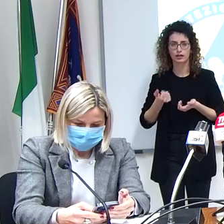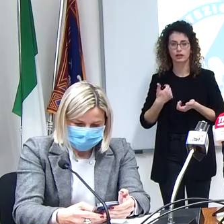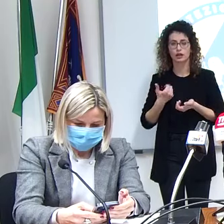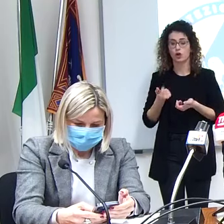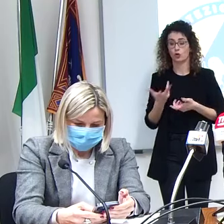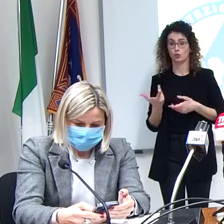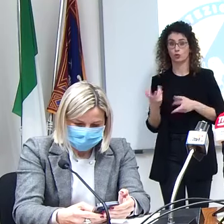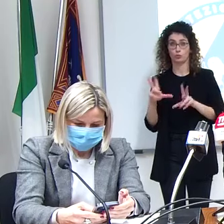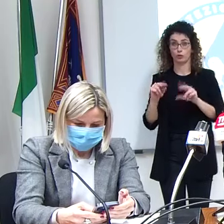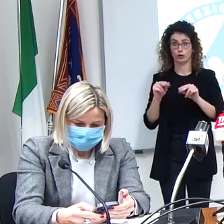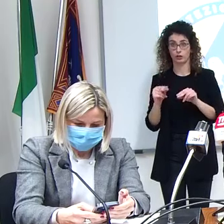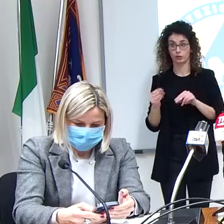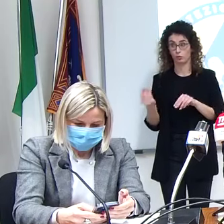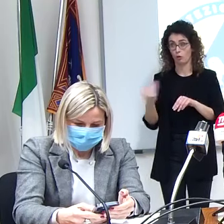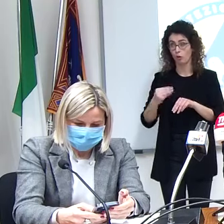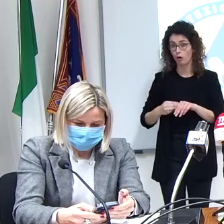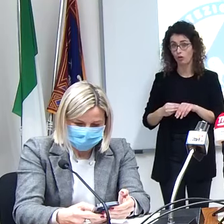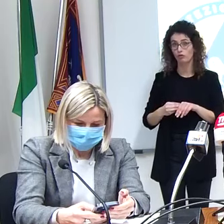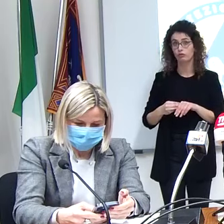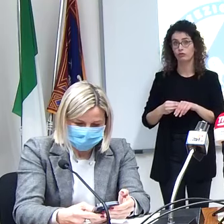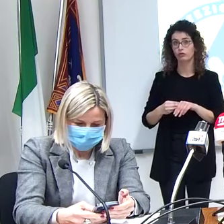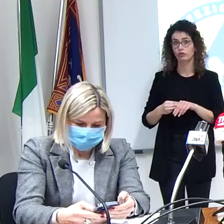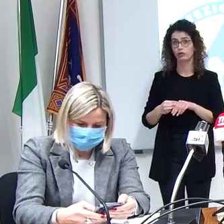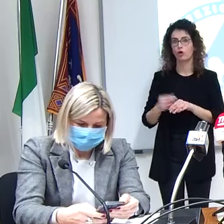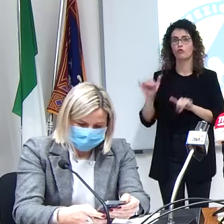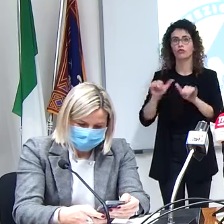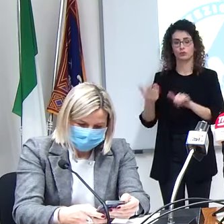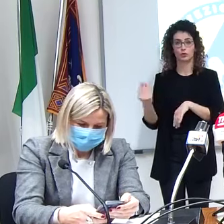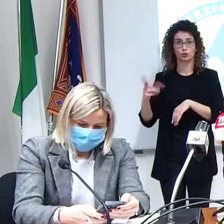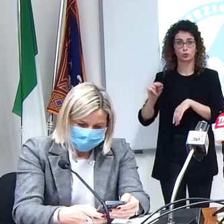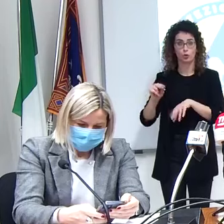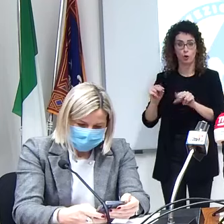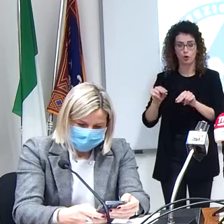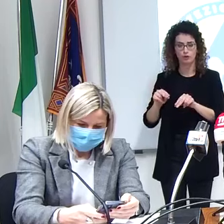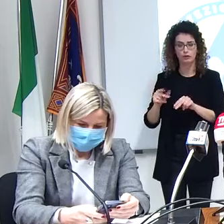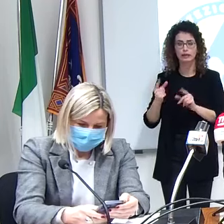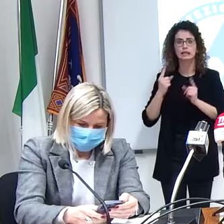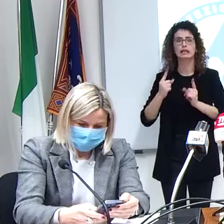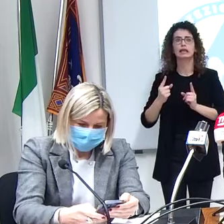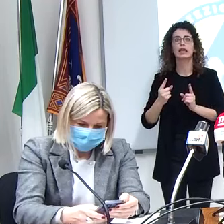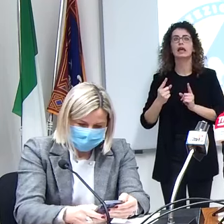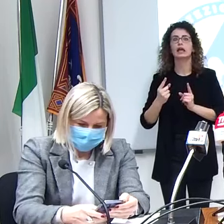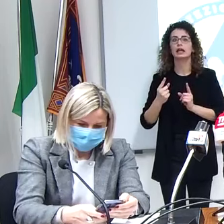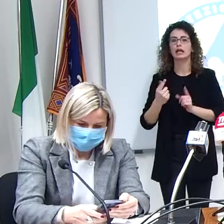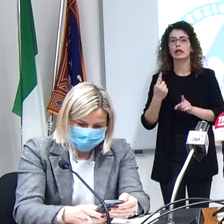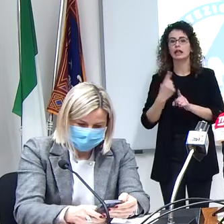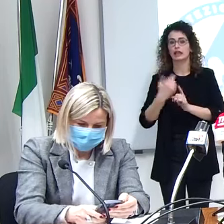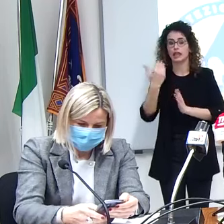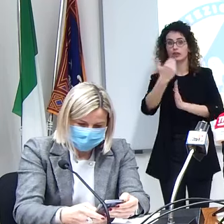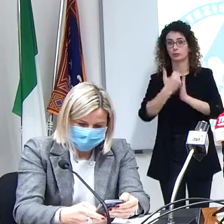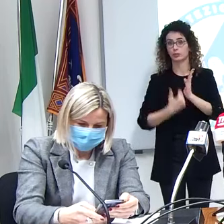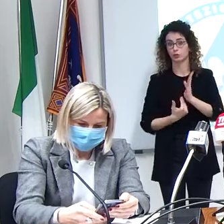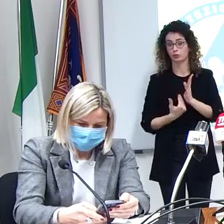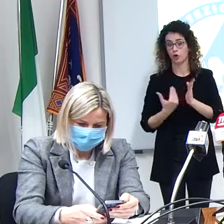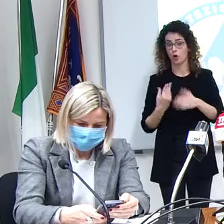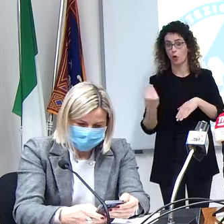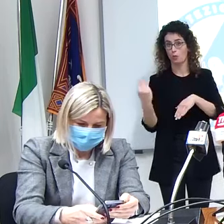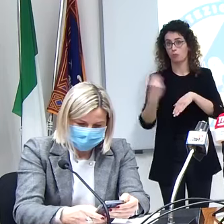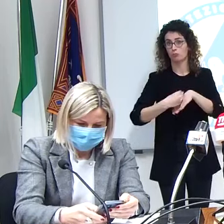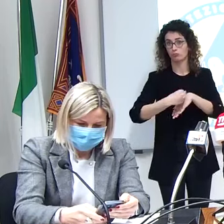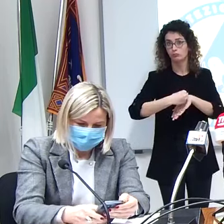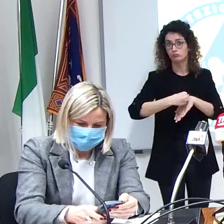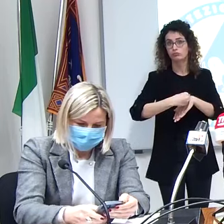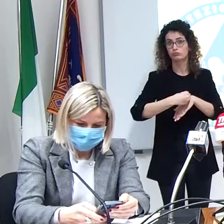dati che dovessero uscire e quindi se ci sarà la necessità di aggiornare il nostro protocollo